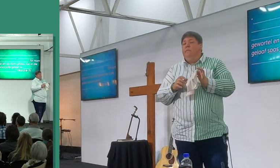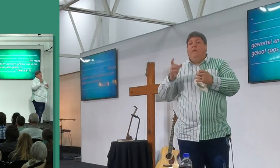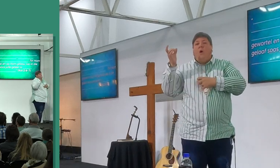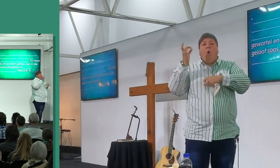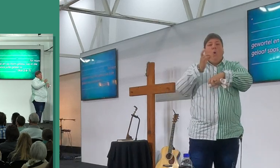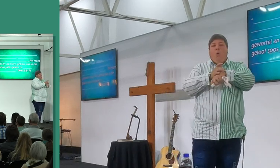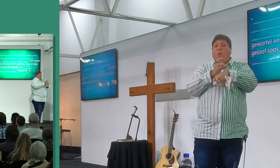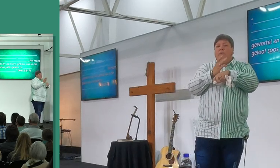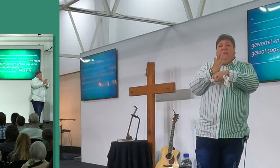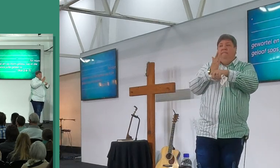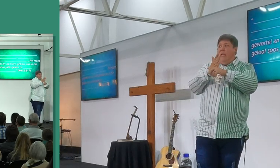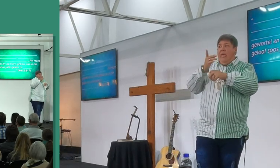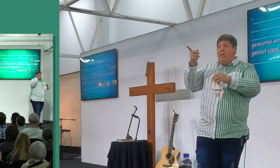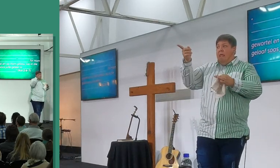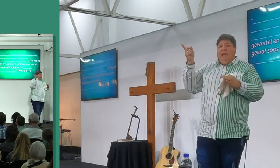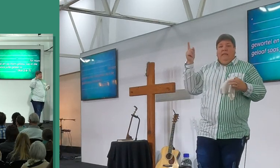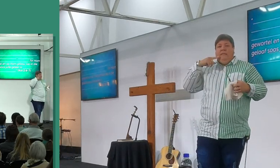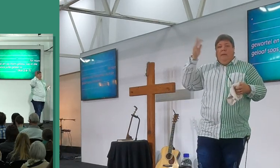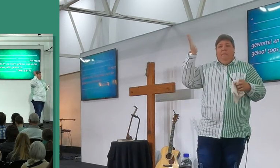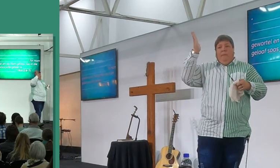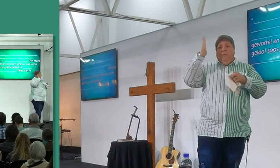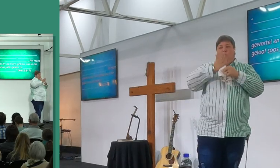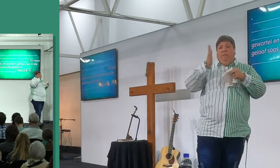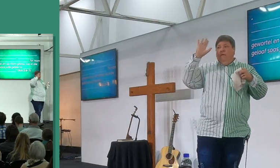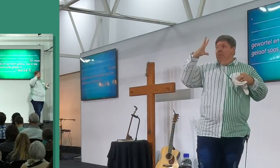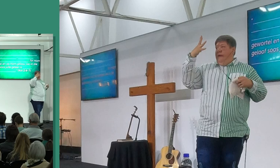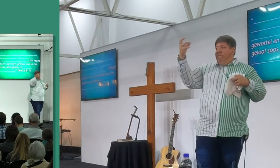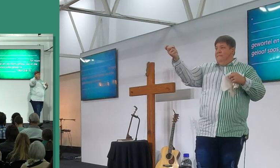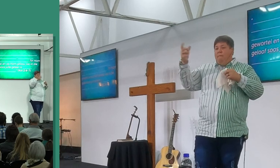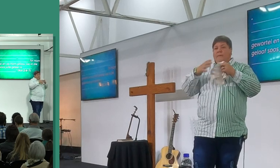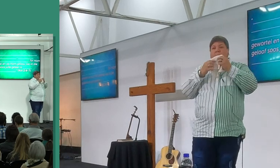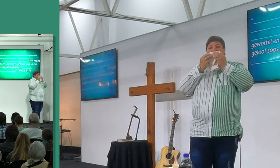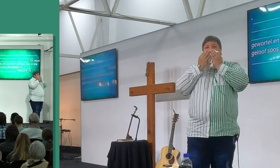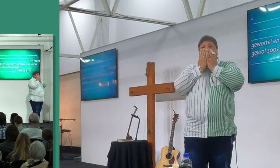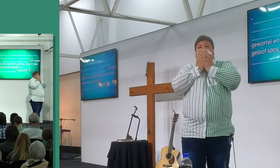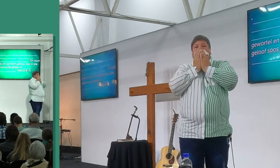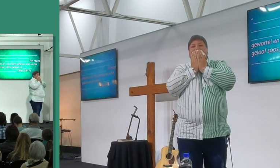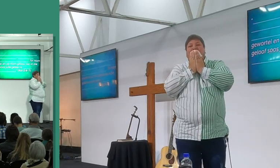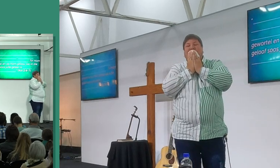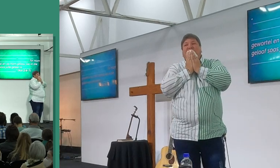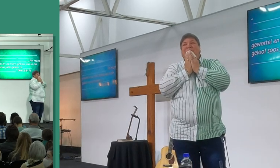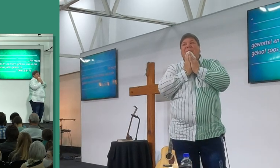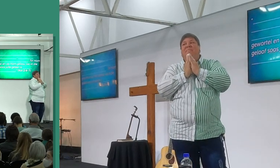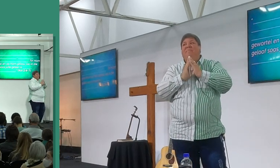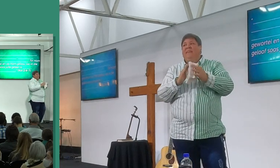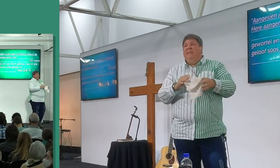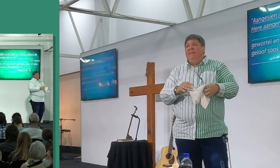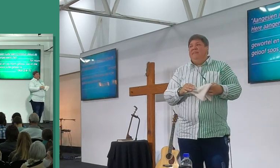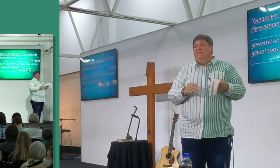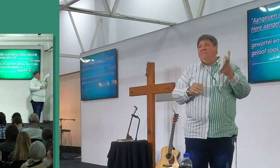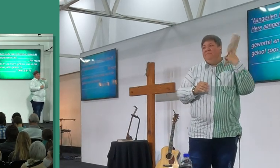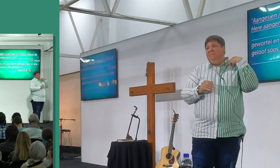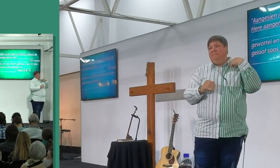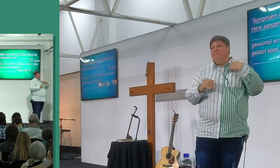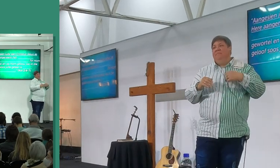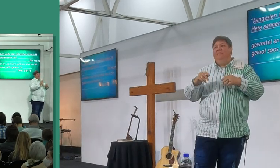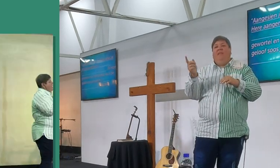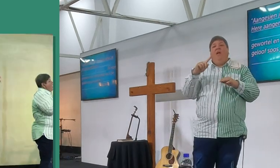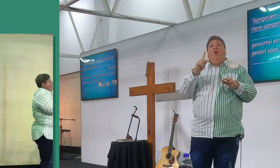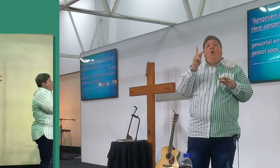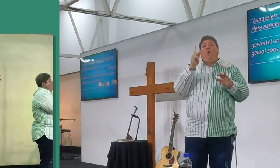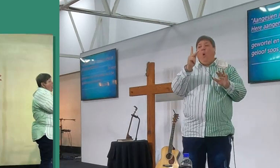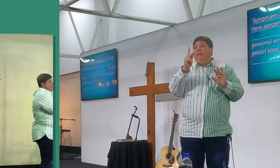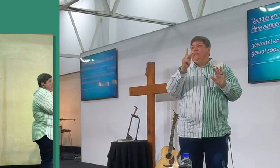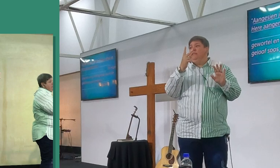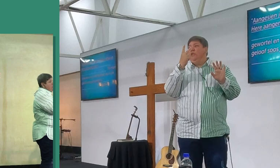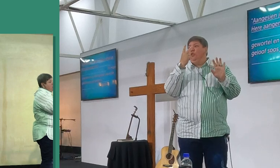gepreek het nie, so jylle gaan hier sit tot vanmiddag, jy, ok, nie, ek het nog een paar minute, ok, kolossensie 2 vers 6 tot 7, volg om so, so aangezien